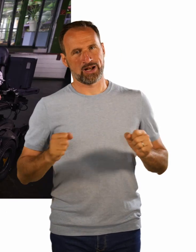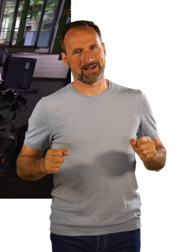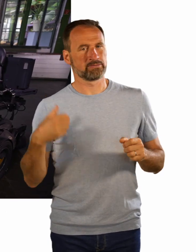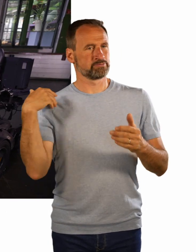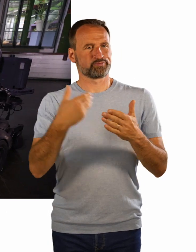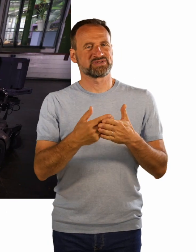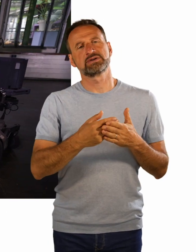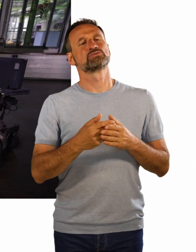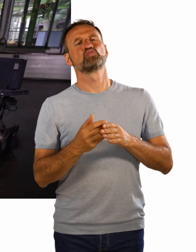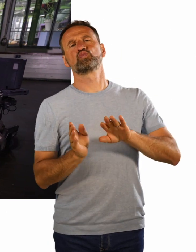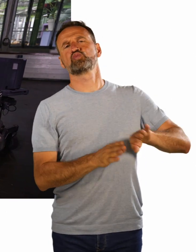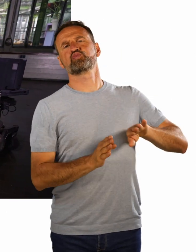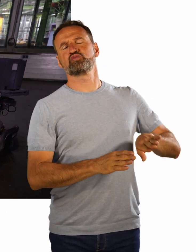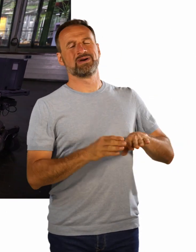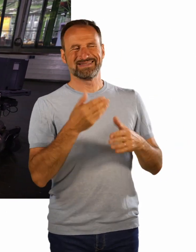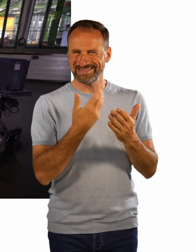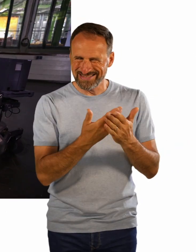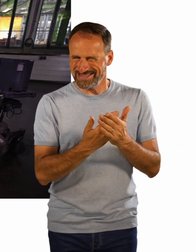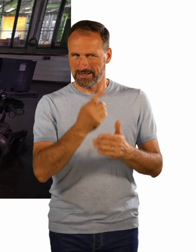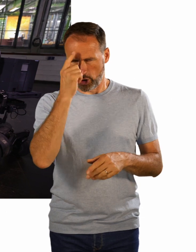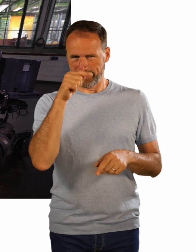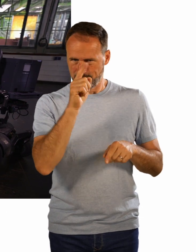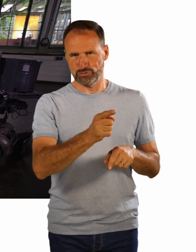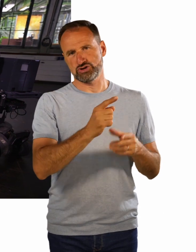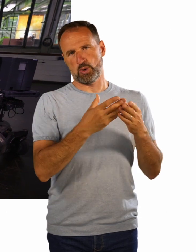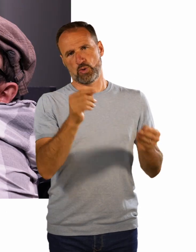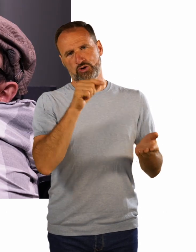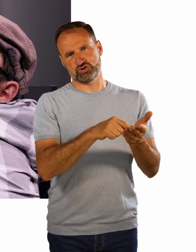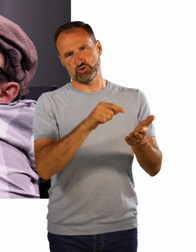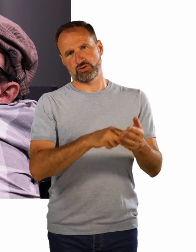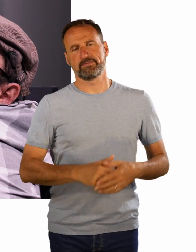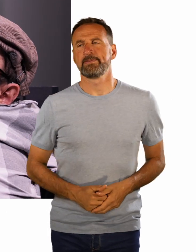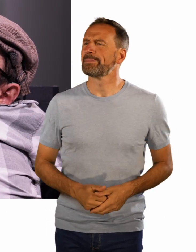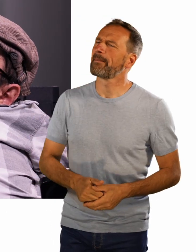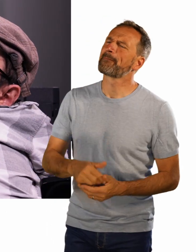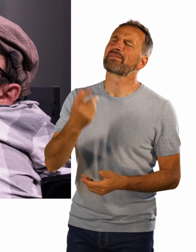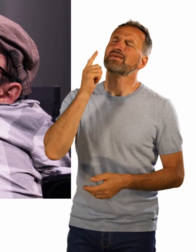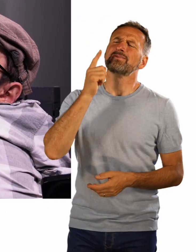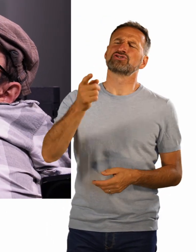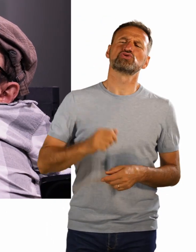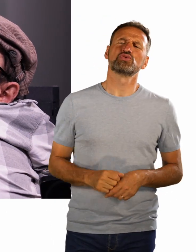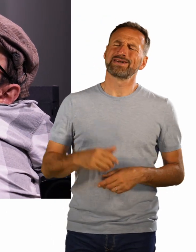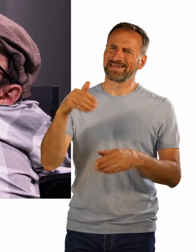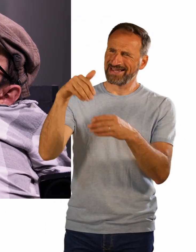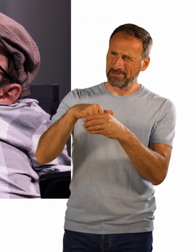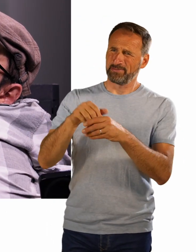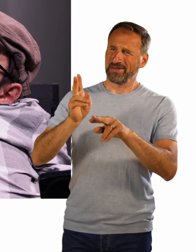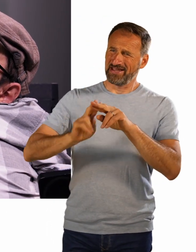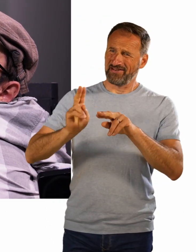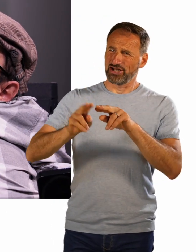sollte man vielleicht erstmal arbeiten. Wie groß glaubst du sind, die Verhinderer in den Werkstätten zu finden? Also